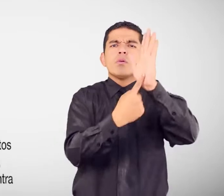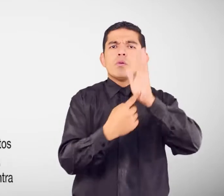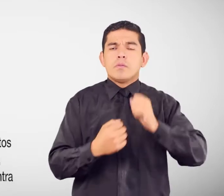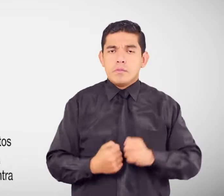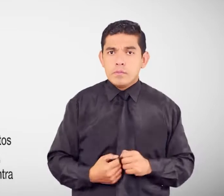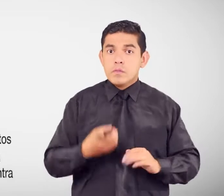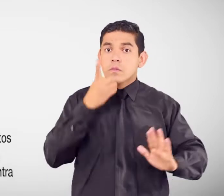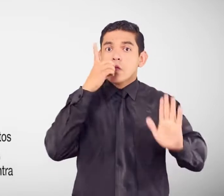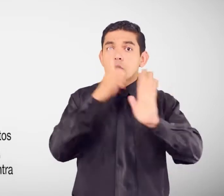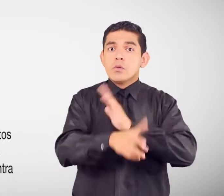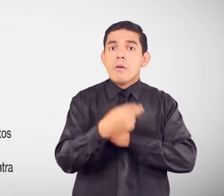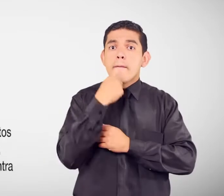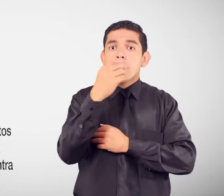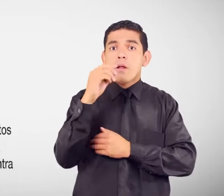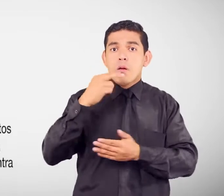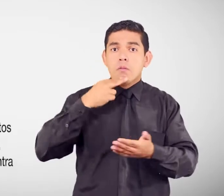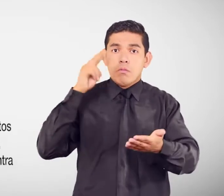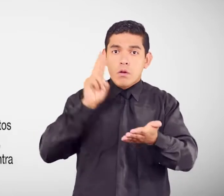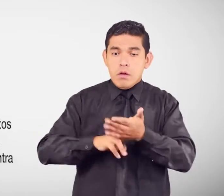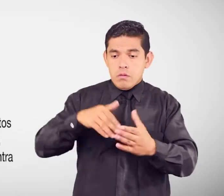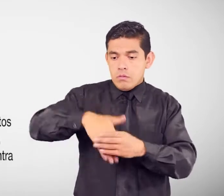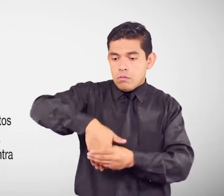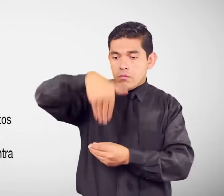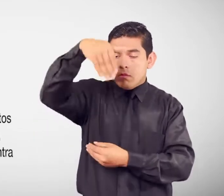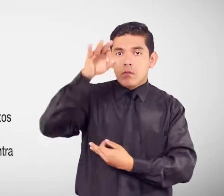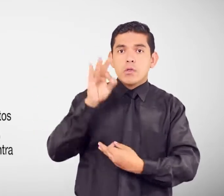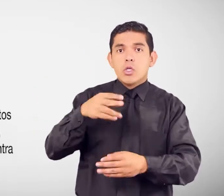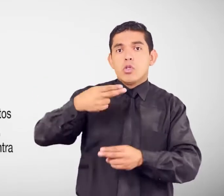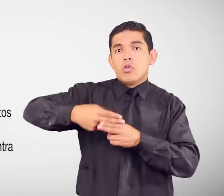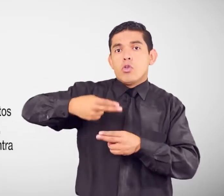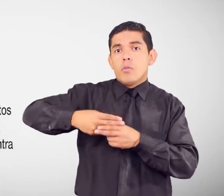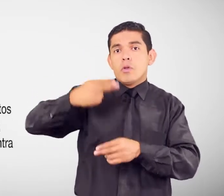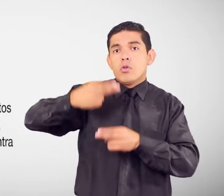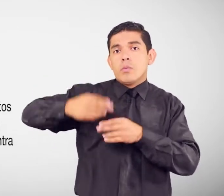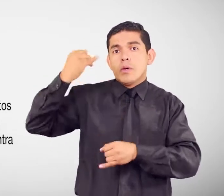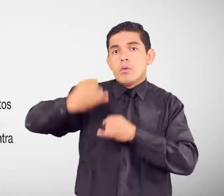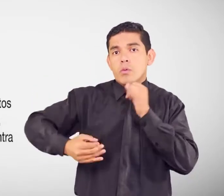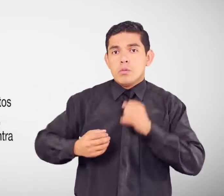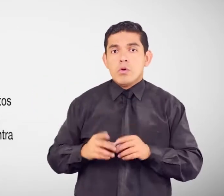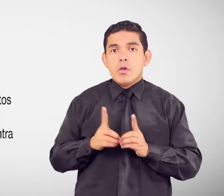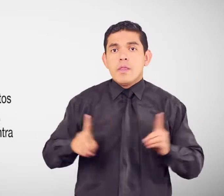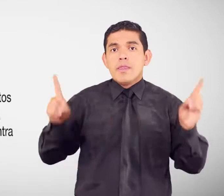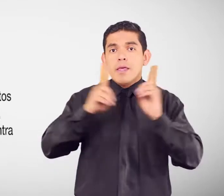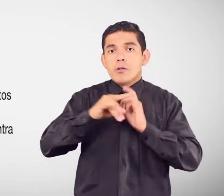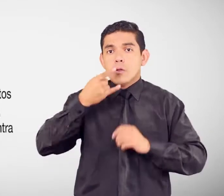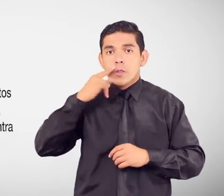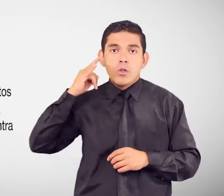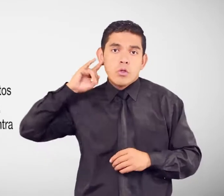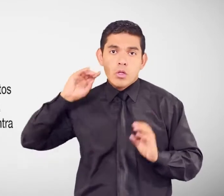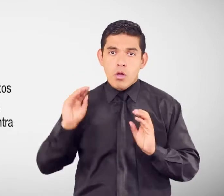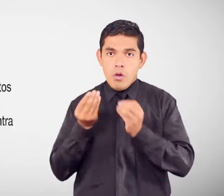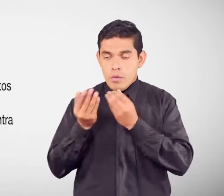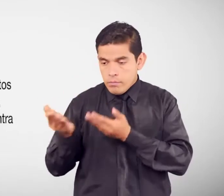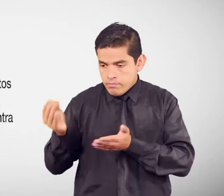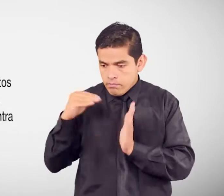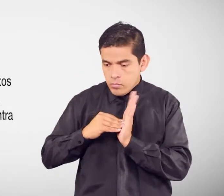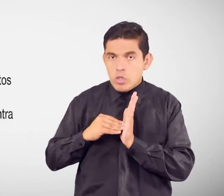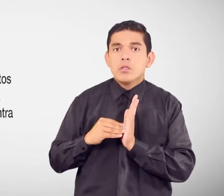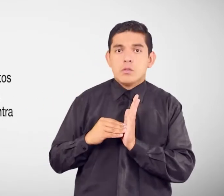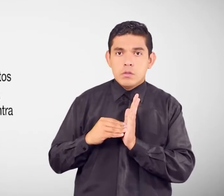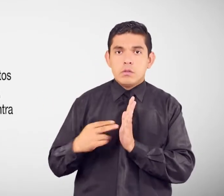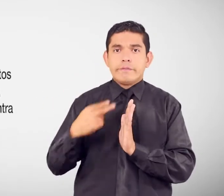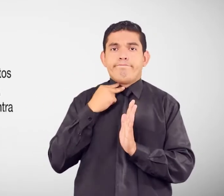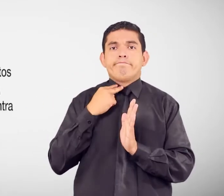Que indique Tus nombres y apellidos Los datos del niño Niña o adolescente afectado Y los datos de la